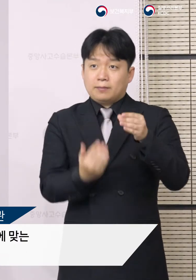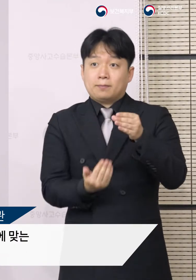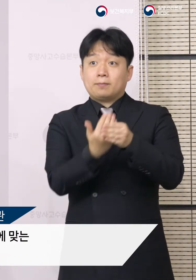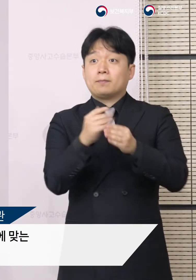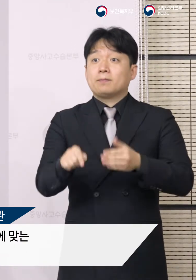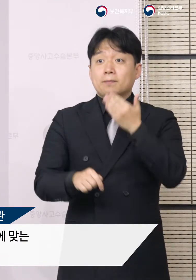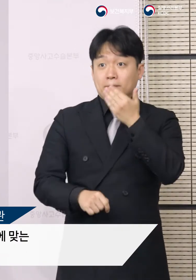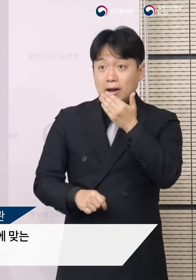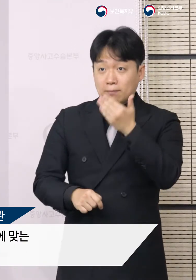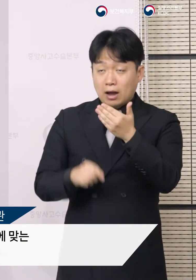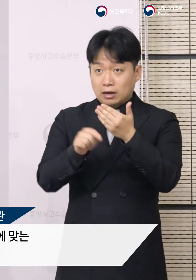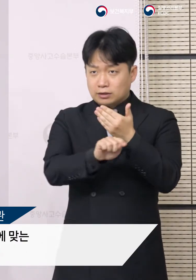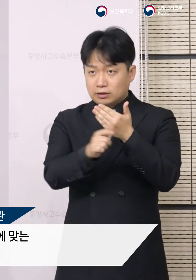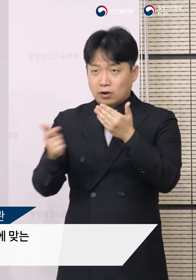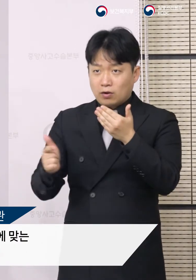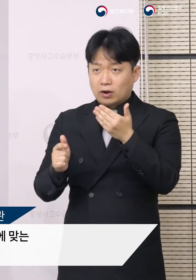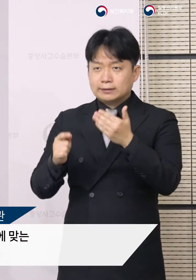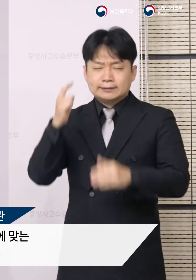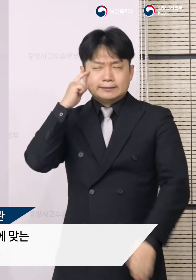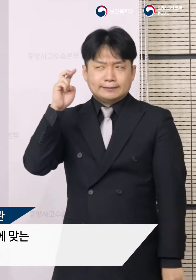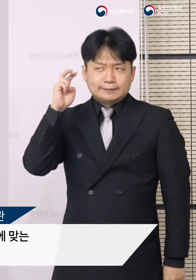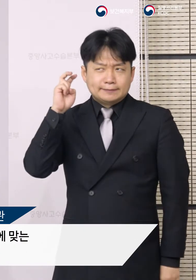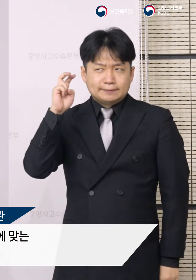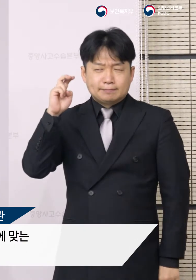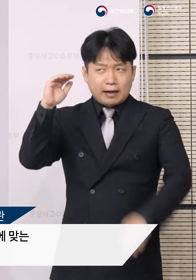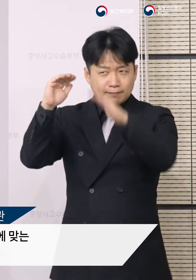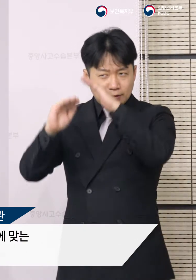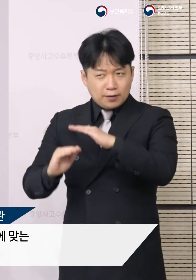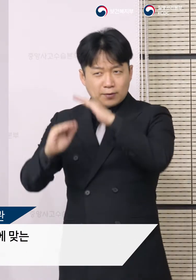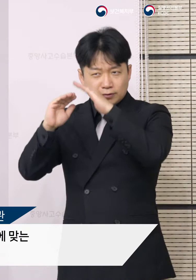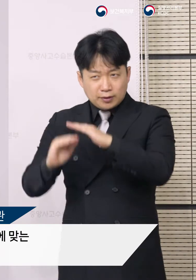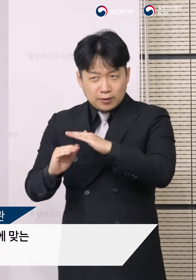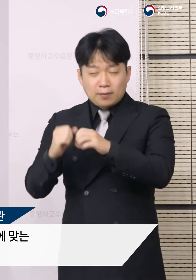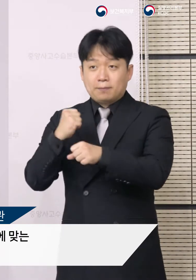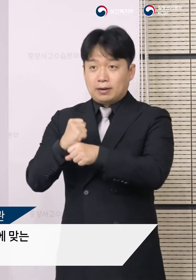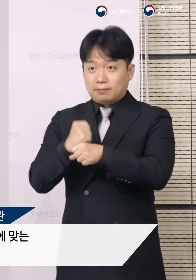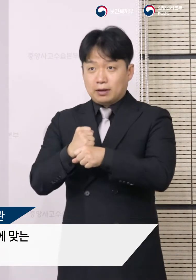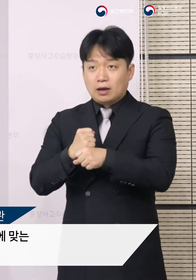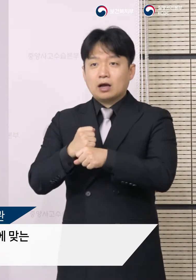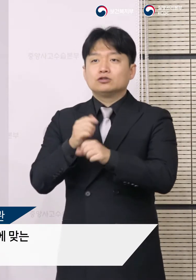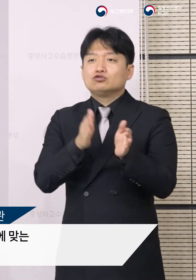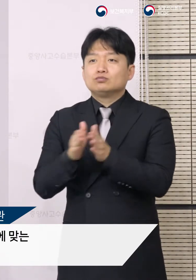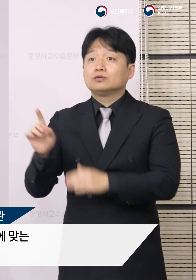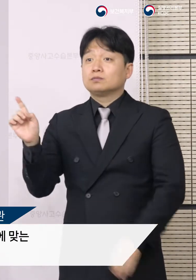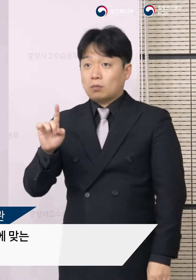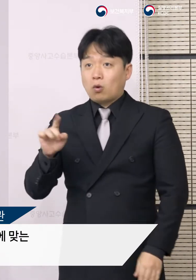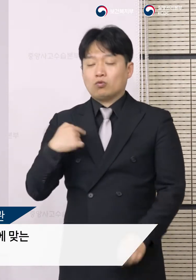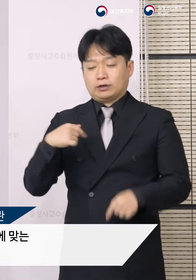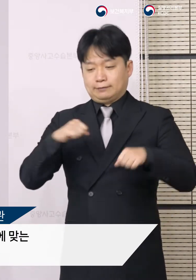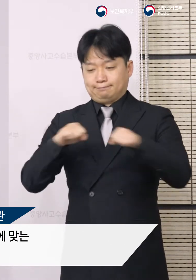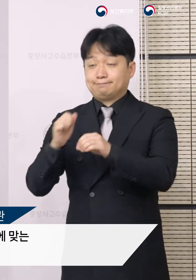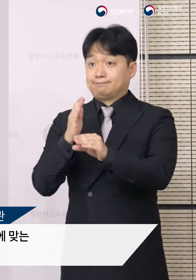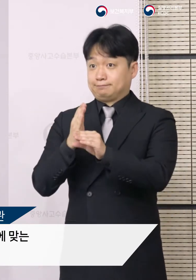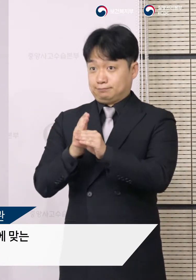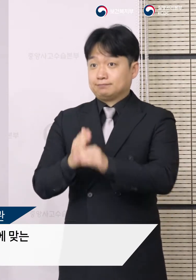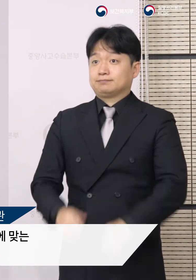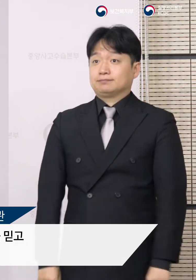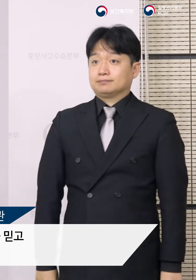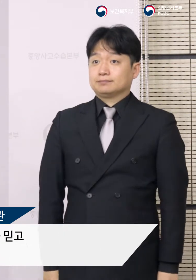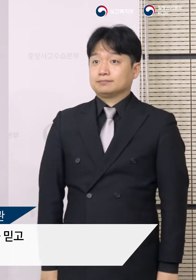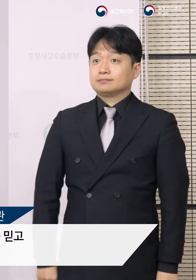발생 가능한 여러 시나리오를 상정하고 이에 맞는 대책들을 논의하여 시행에 들어가고 있습니다.